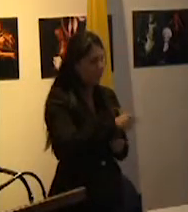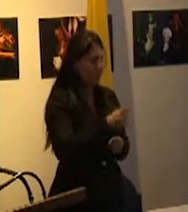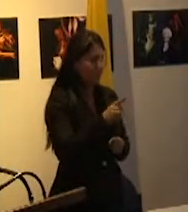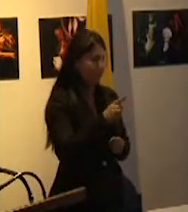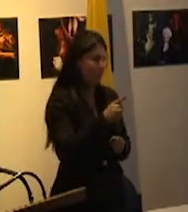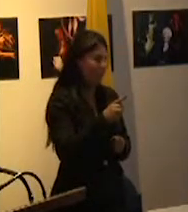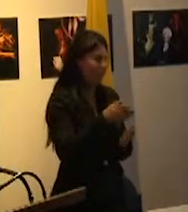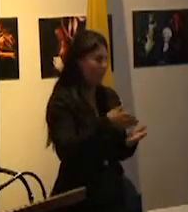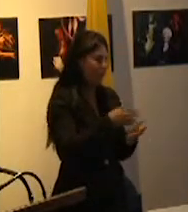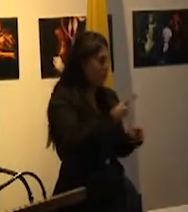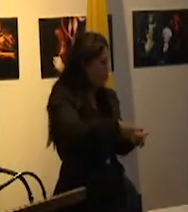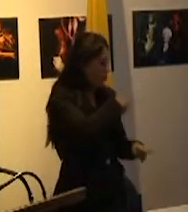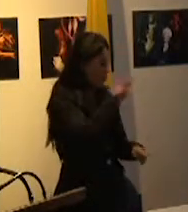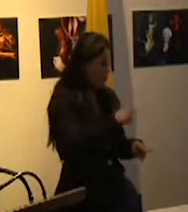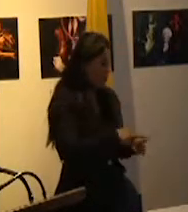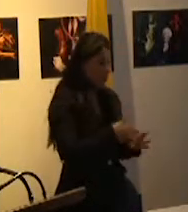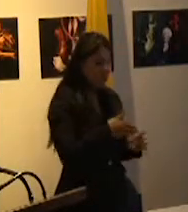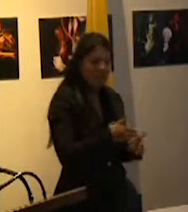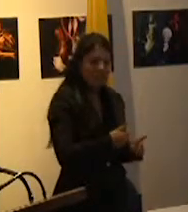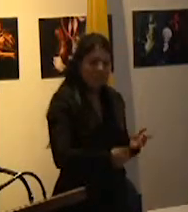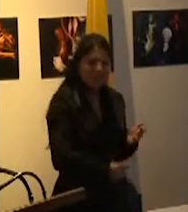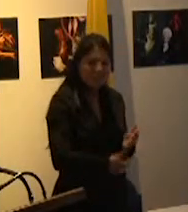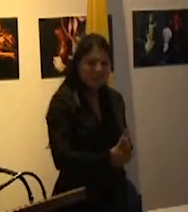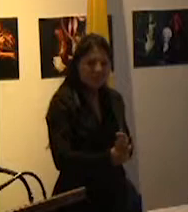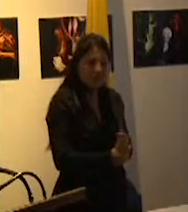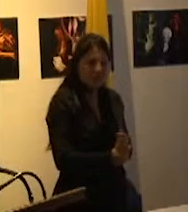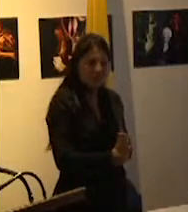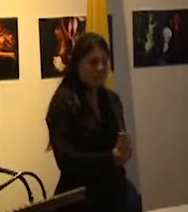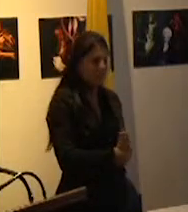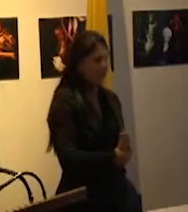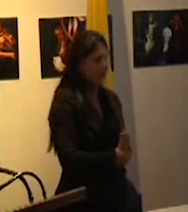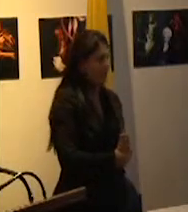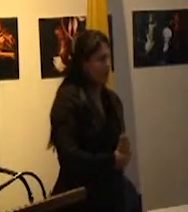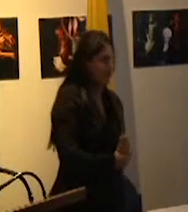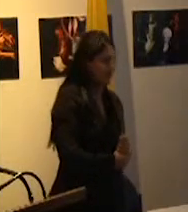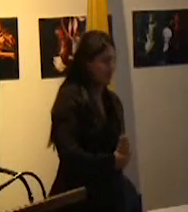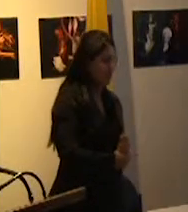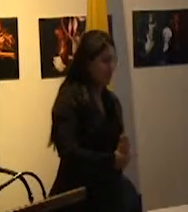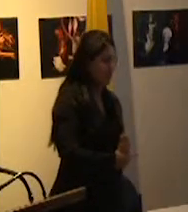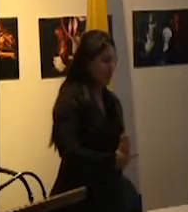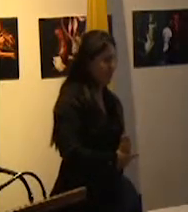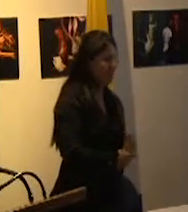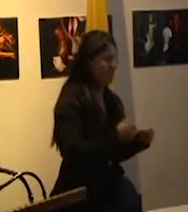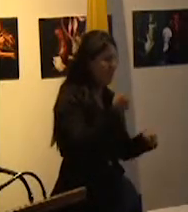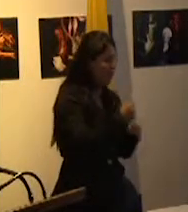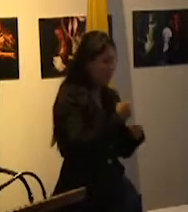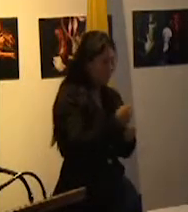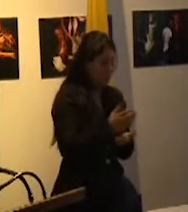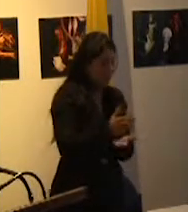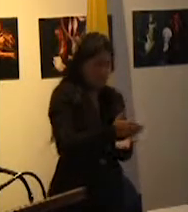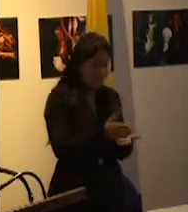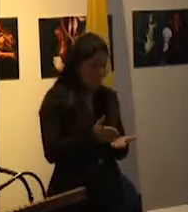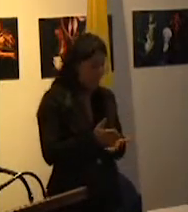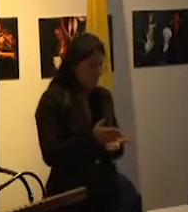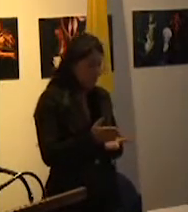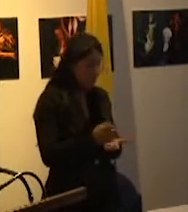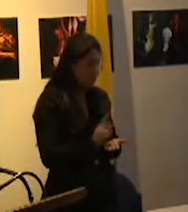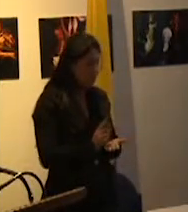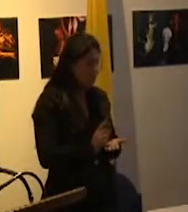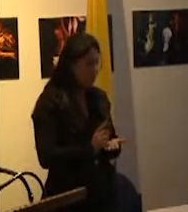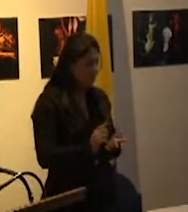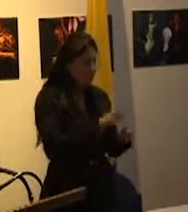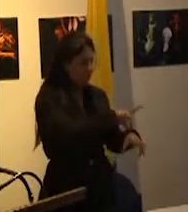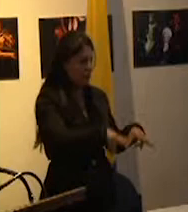a su dirección natural producen anomia. Cuando el trabajo no se divide espontáneamente la sociedad